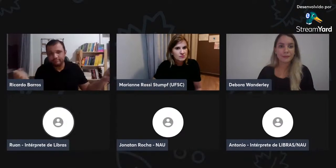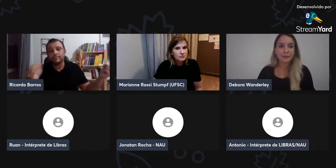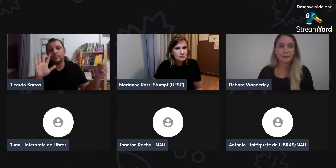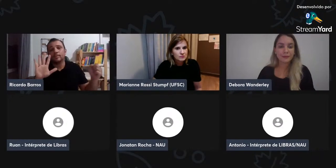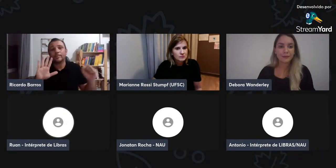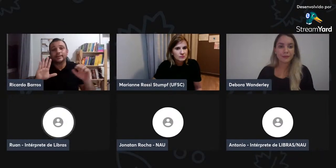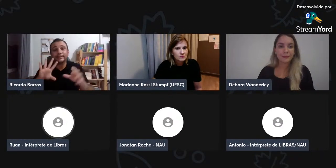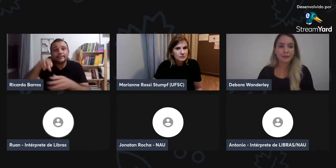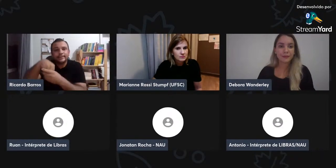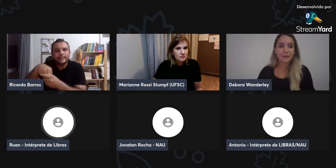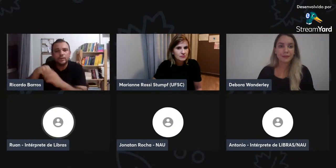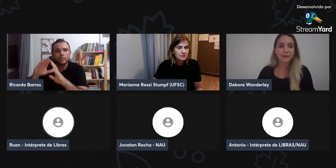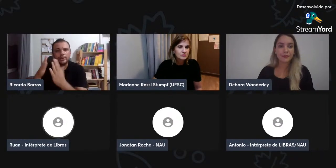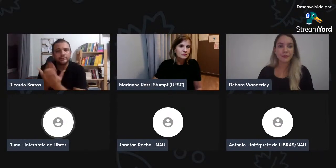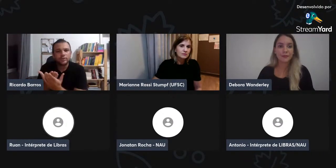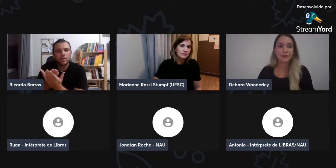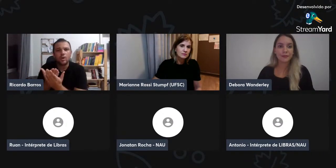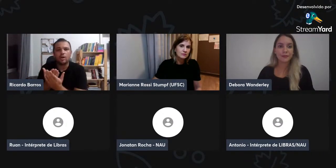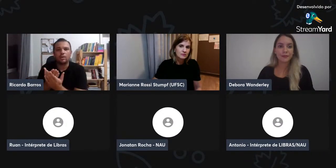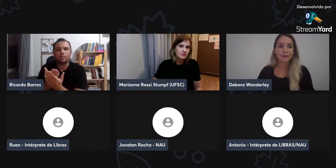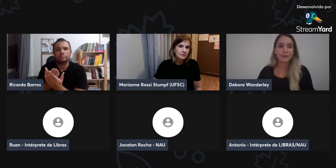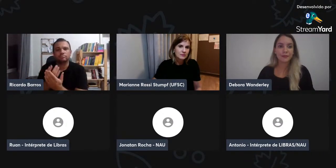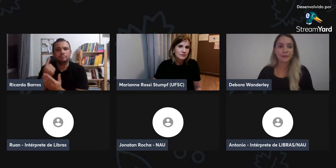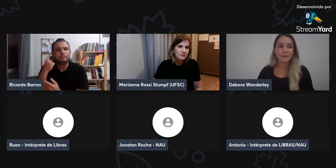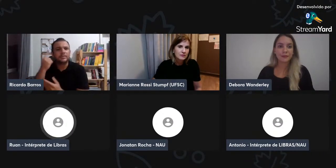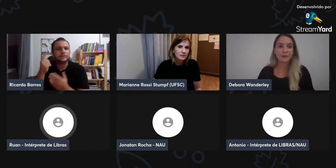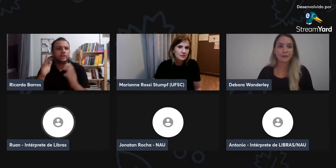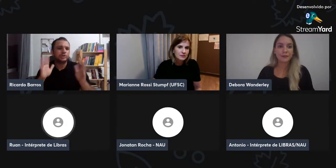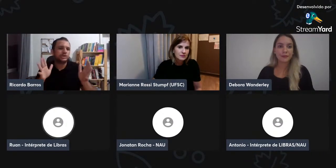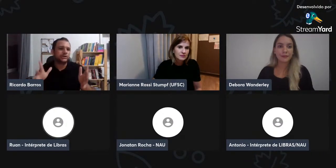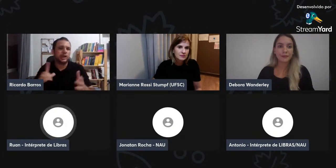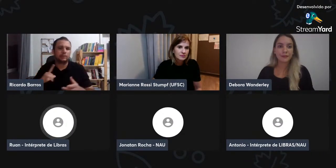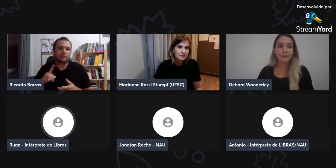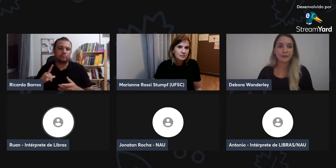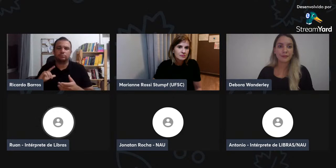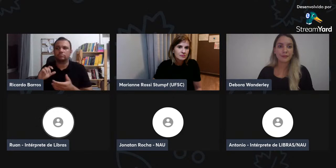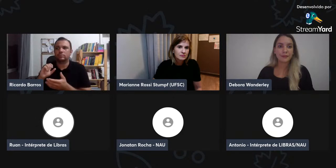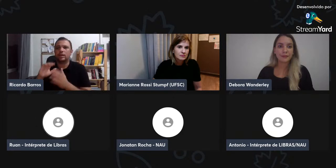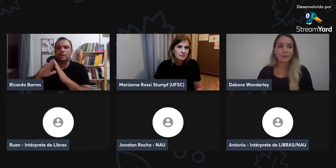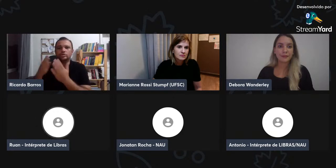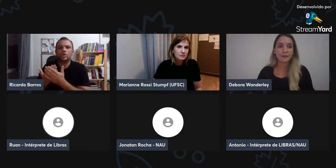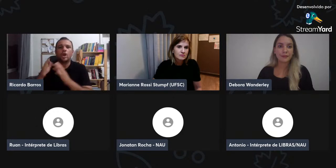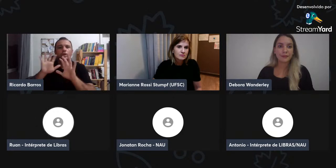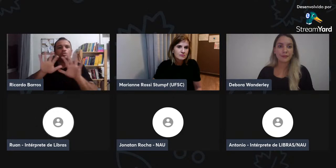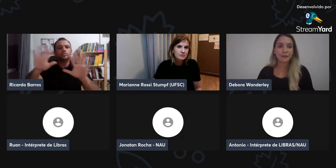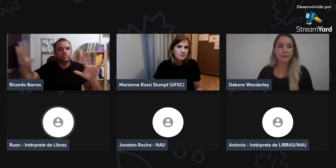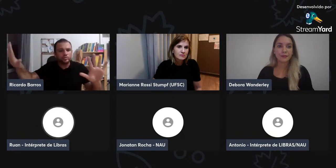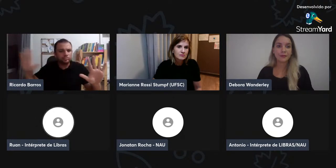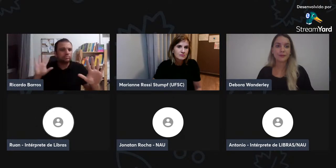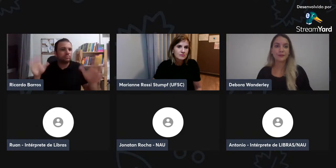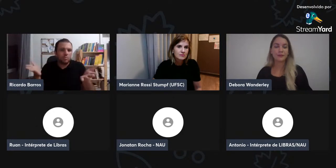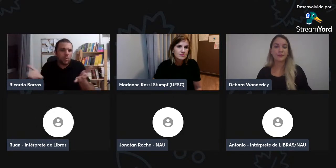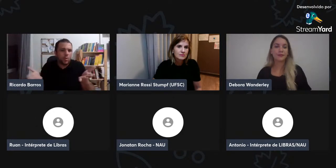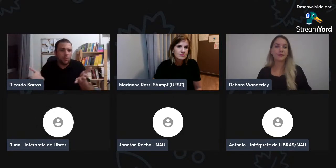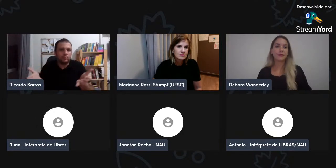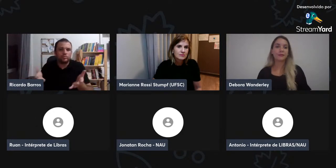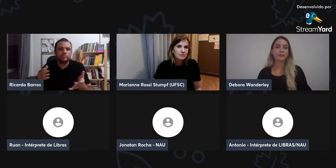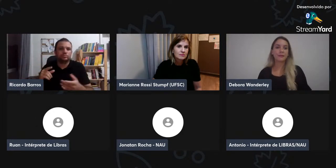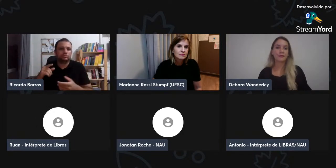Então, nós sabemos com relação às escolas, a aceitação dos surdos.